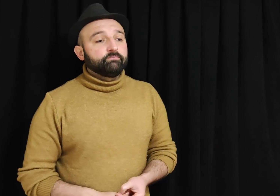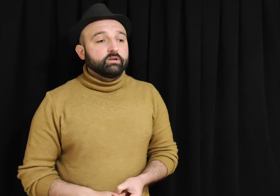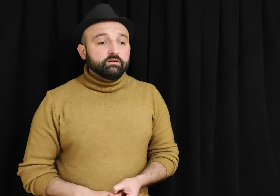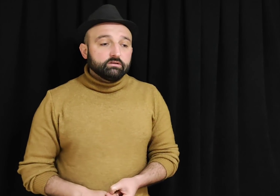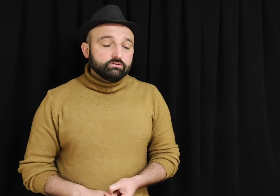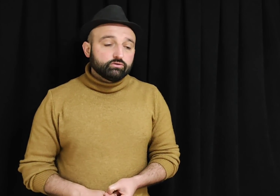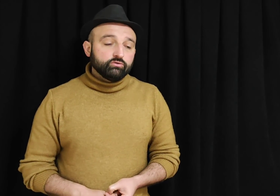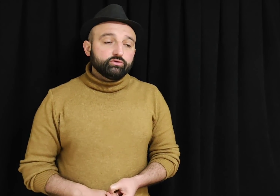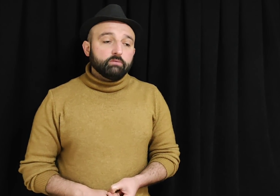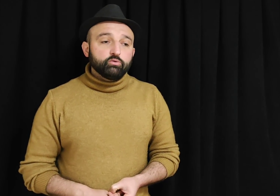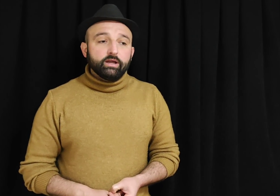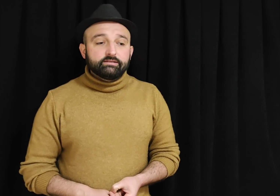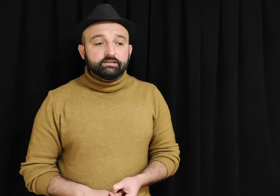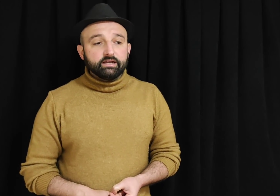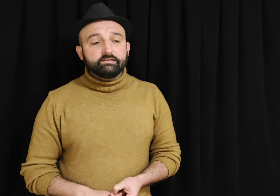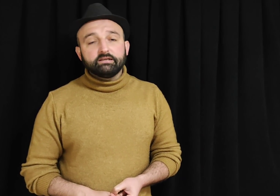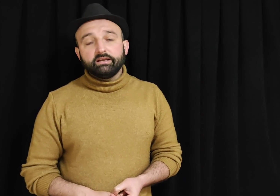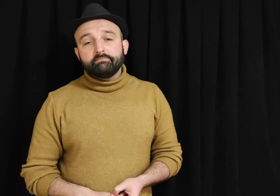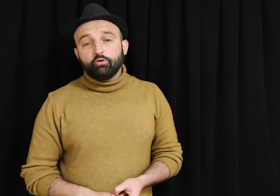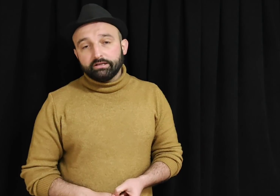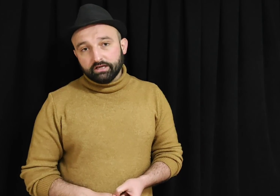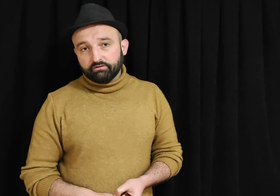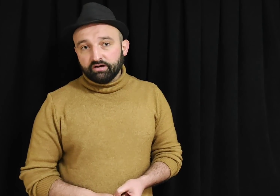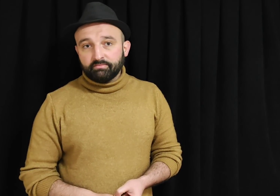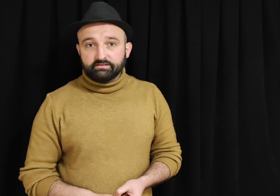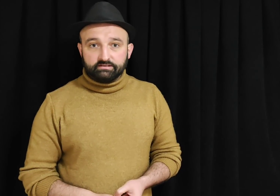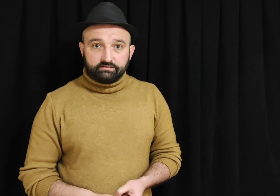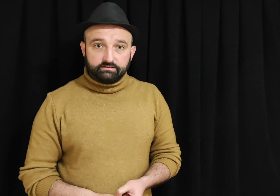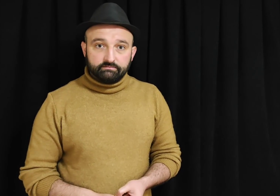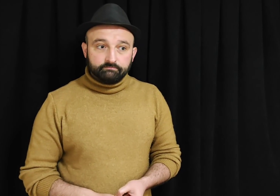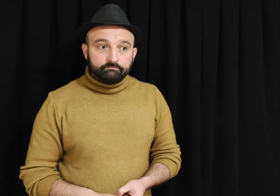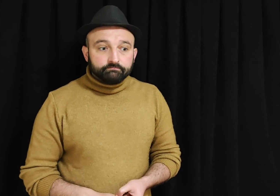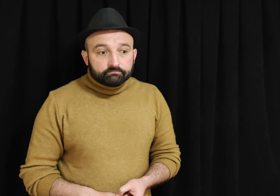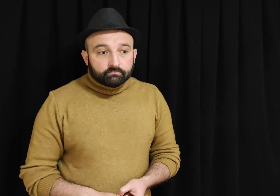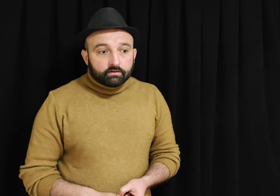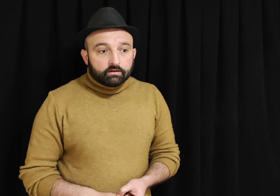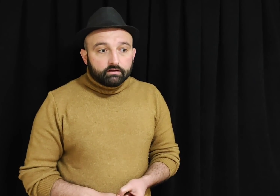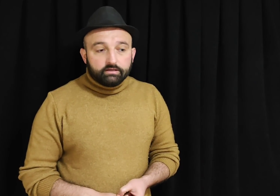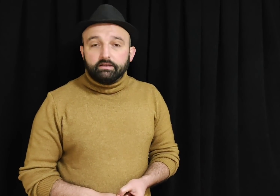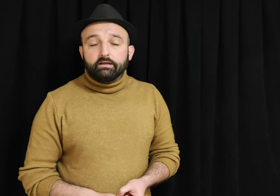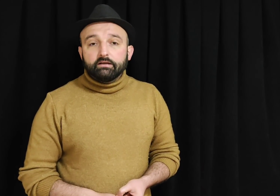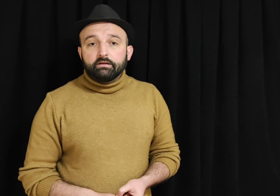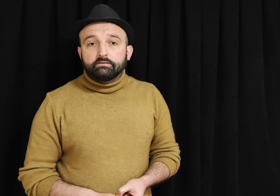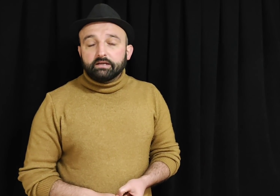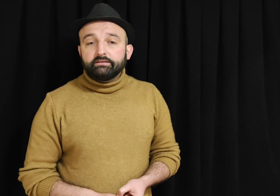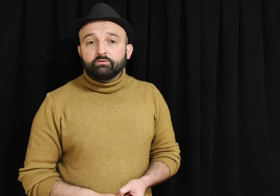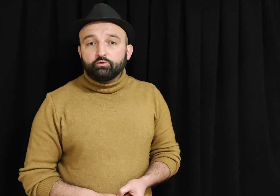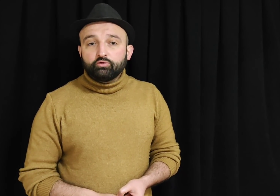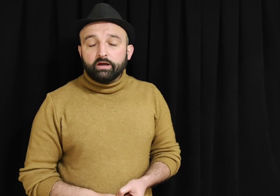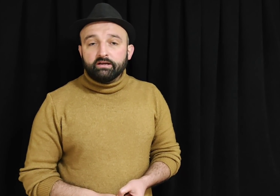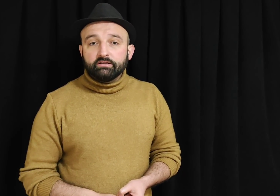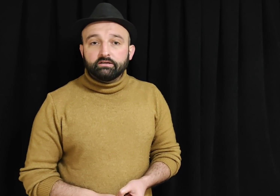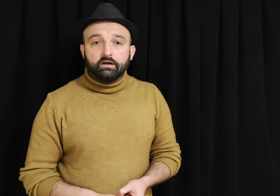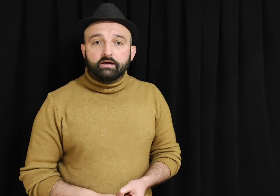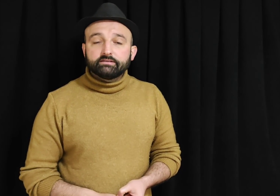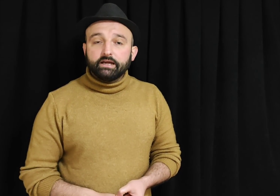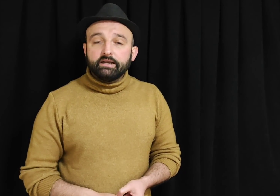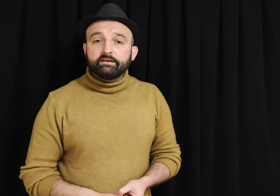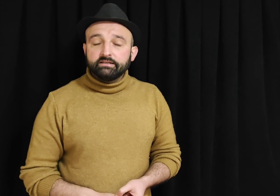sonuçta bu esir esirlere böyle davranamazsınız. İyi de zaten Ukraynalı askerler ne